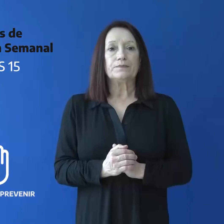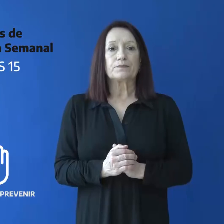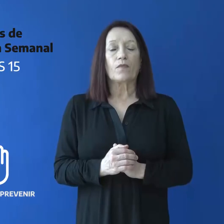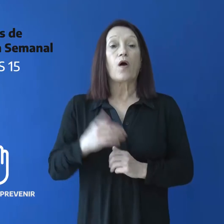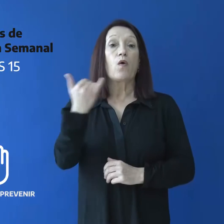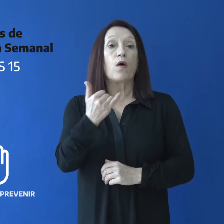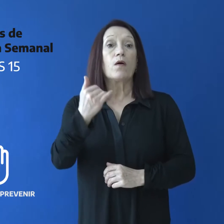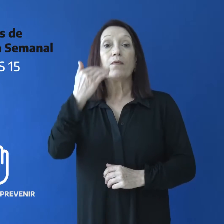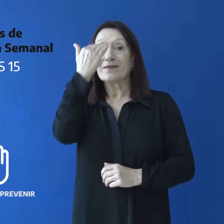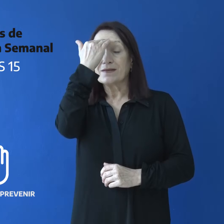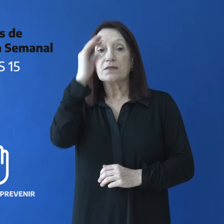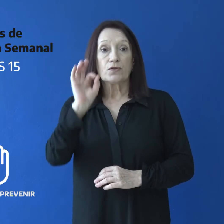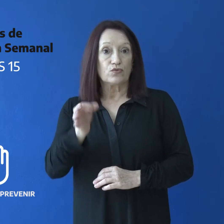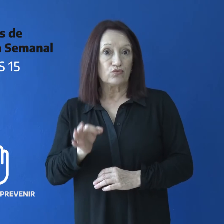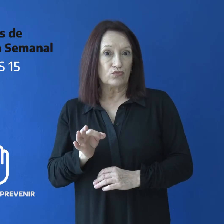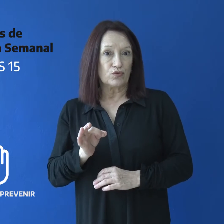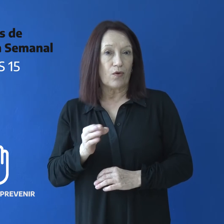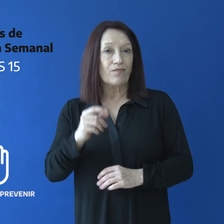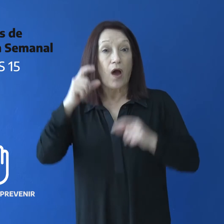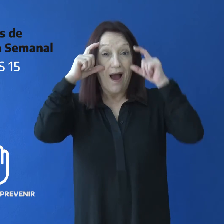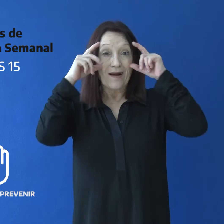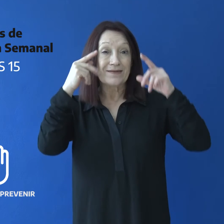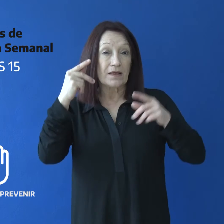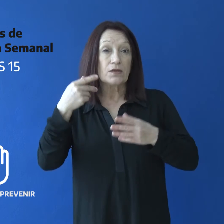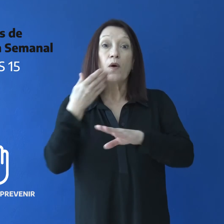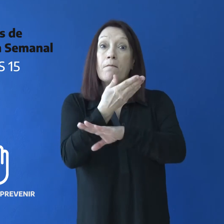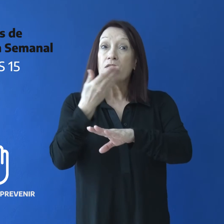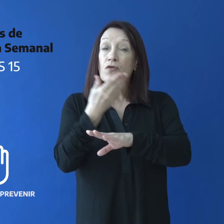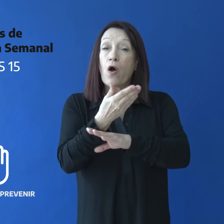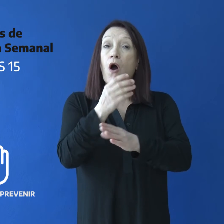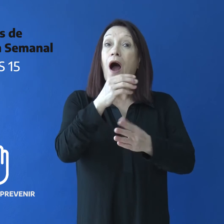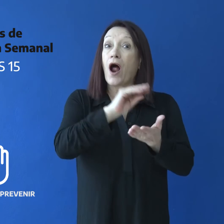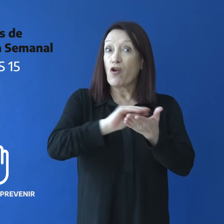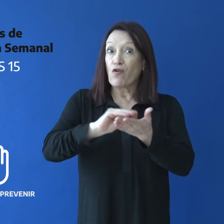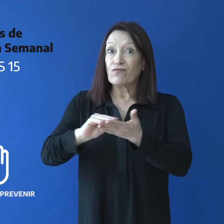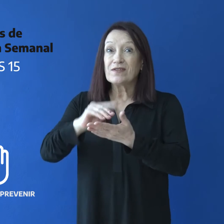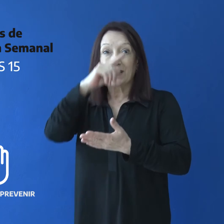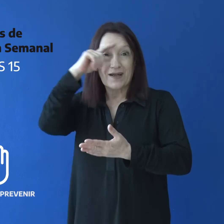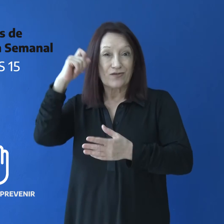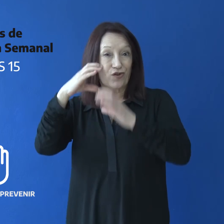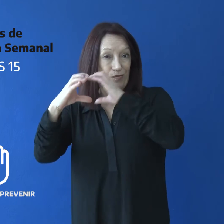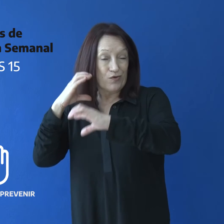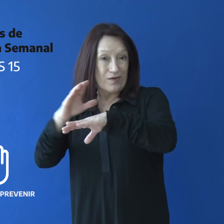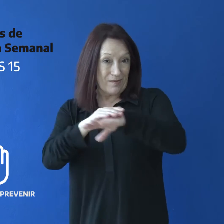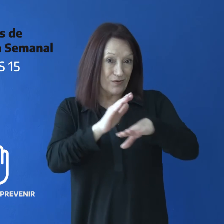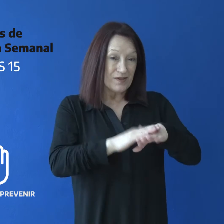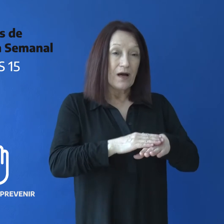Jueves 15 Alicia solicitó a ENACOM la instalación de fibra óptica para la zona